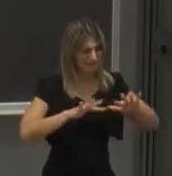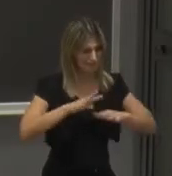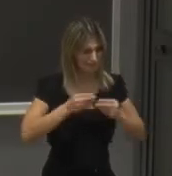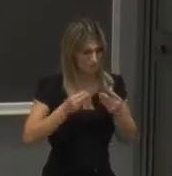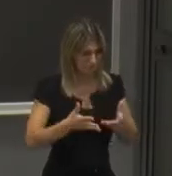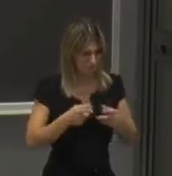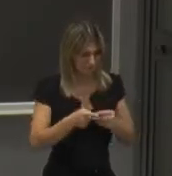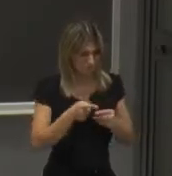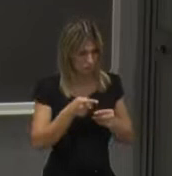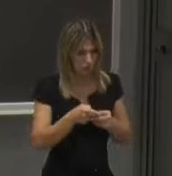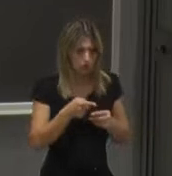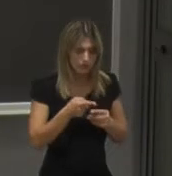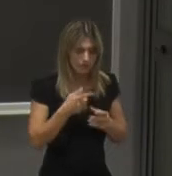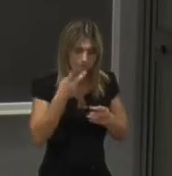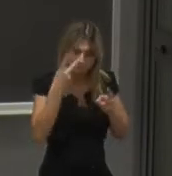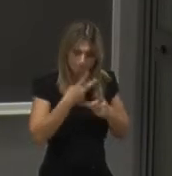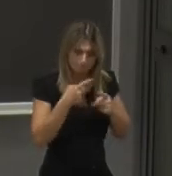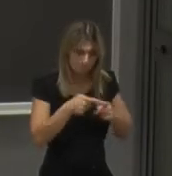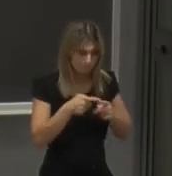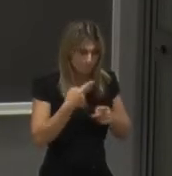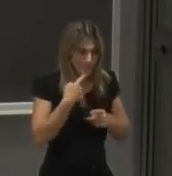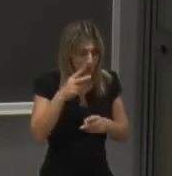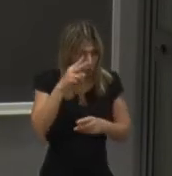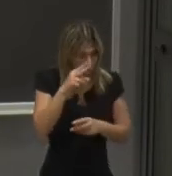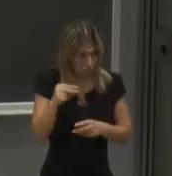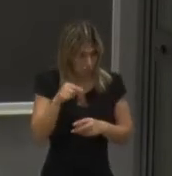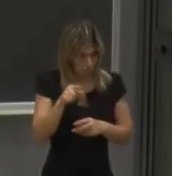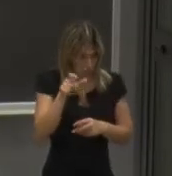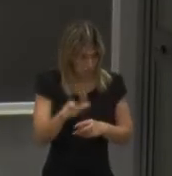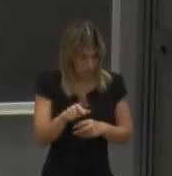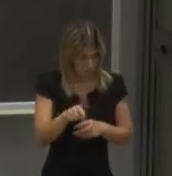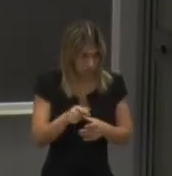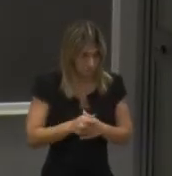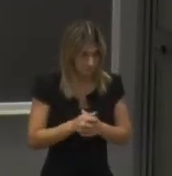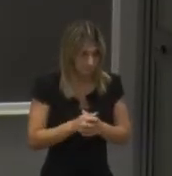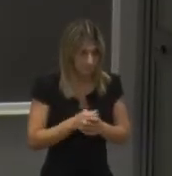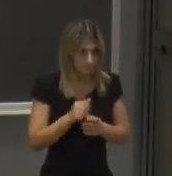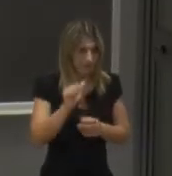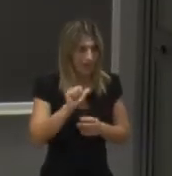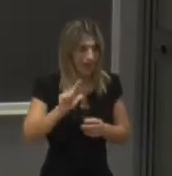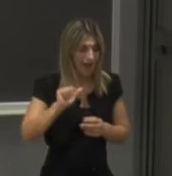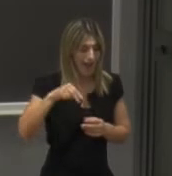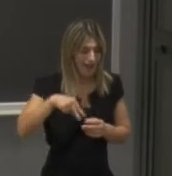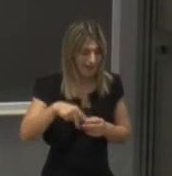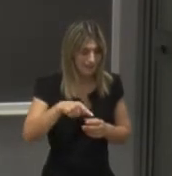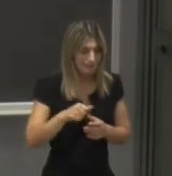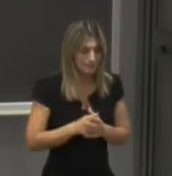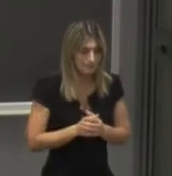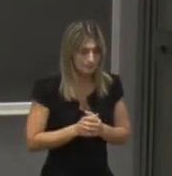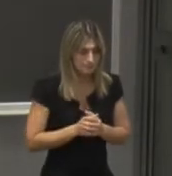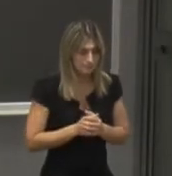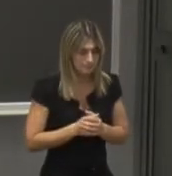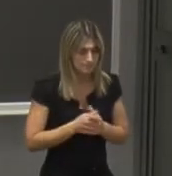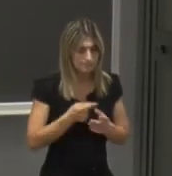sostanzialmente per chi lo conosce Alan Turing è